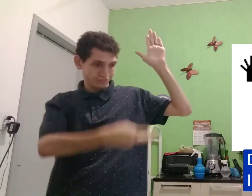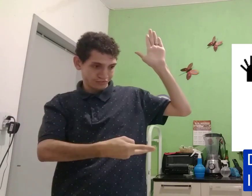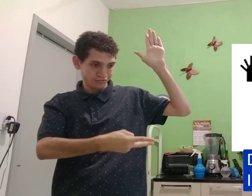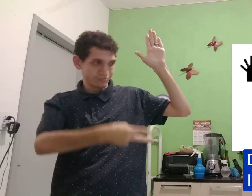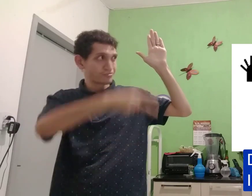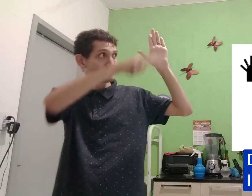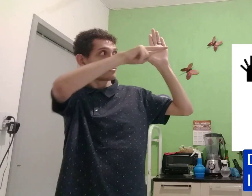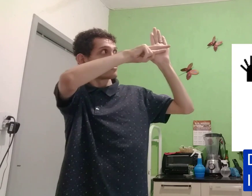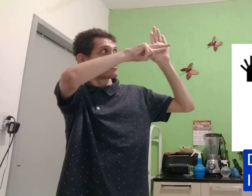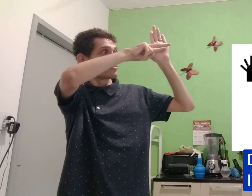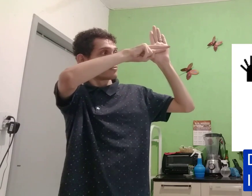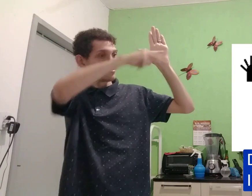movimento assim,